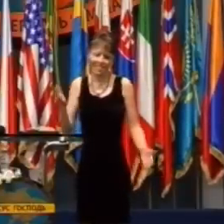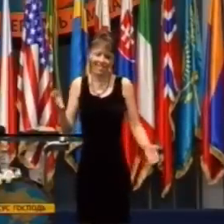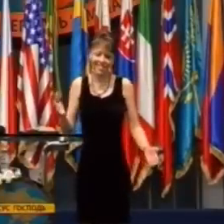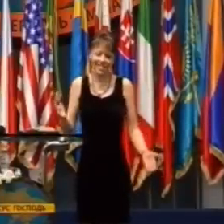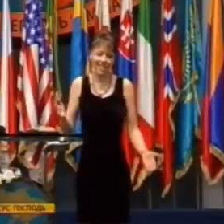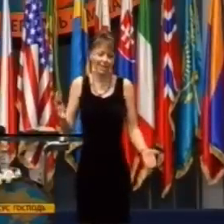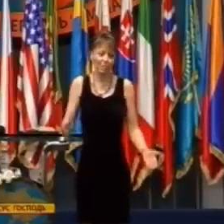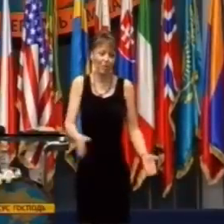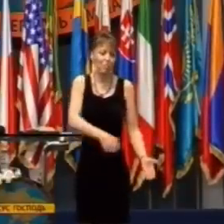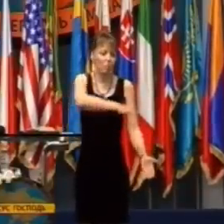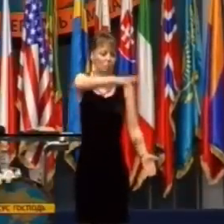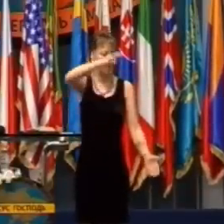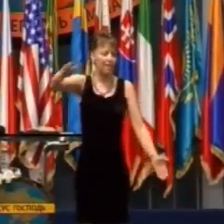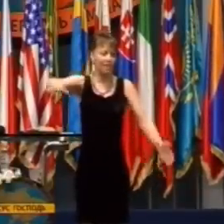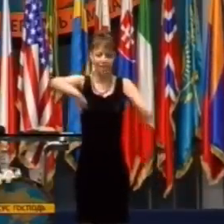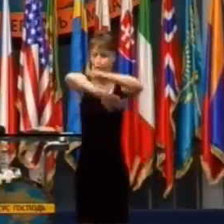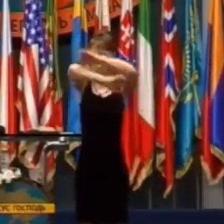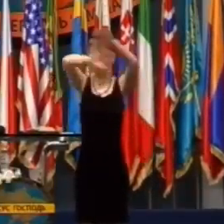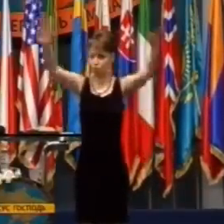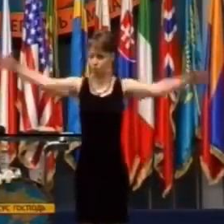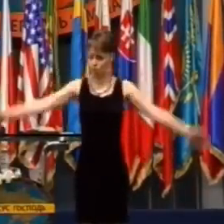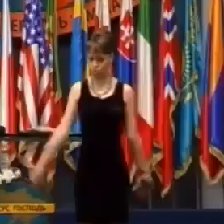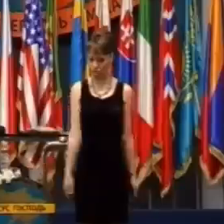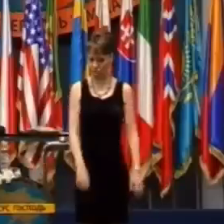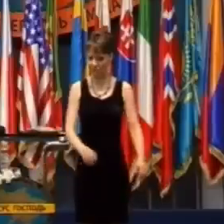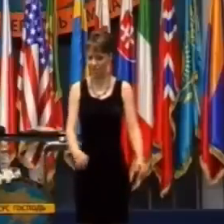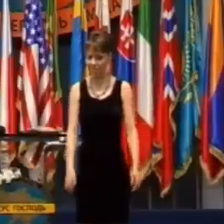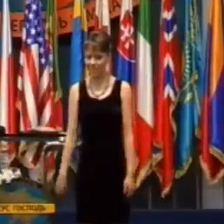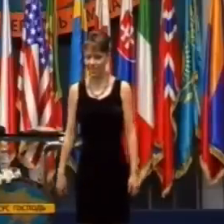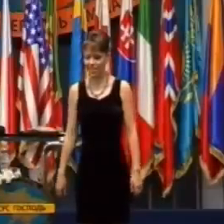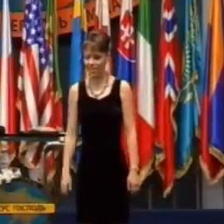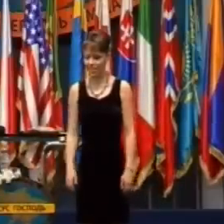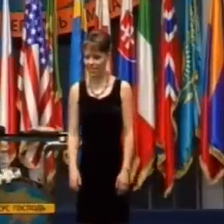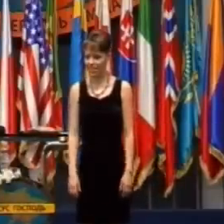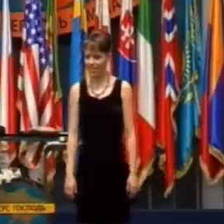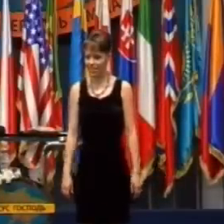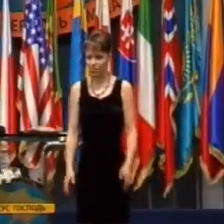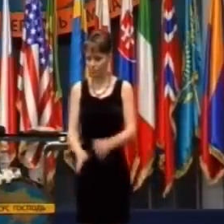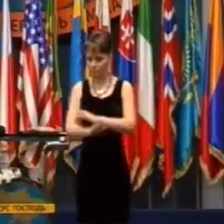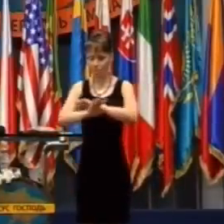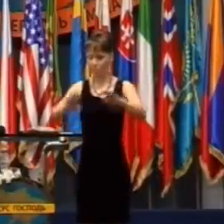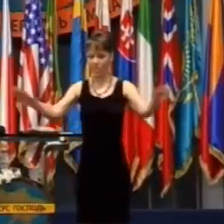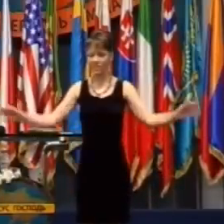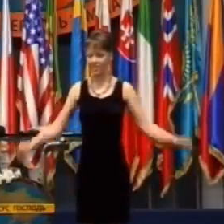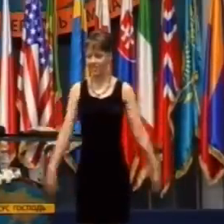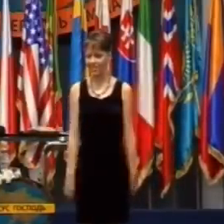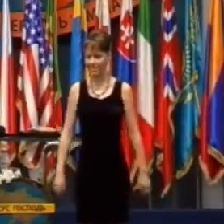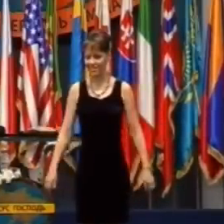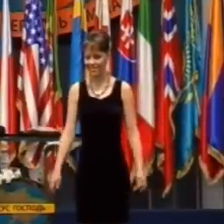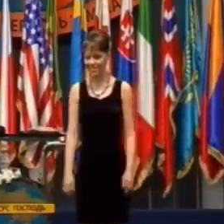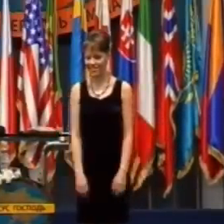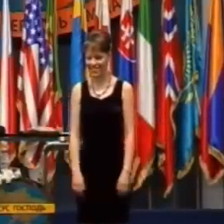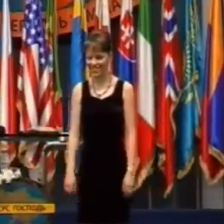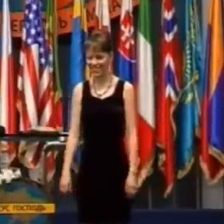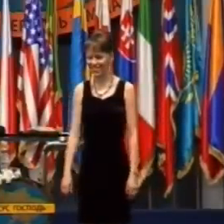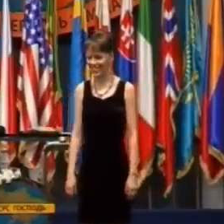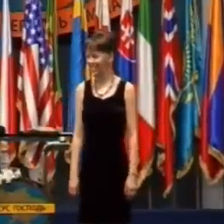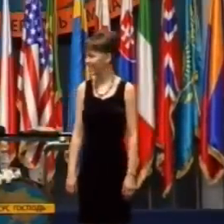atomová bomba padne hocikde v určitej oblasti, tak problém je vyriešený.